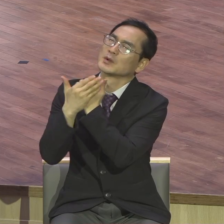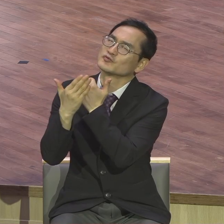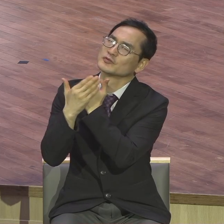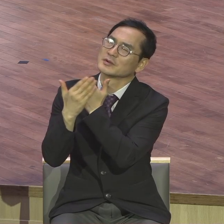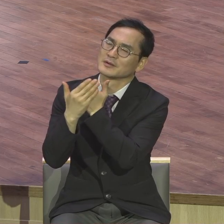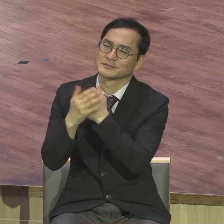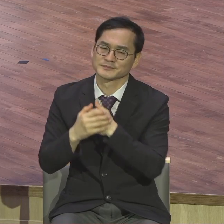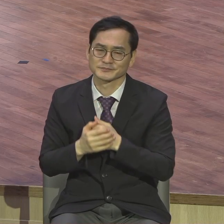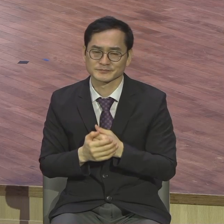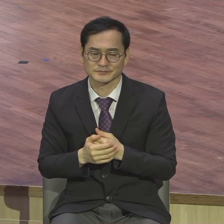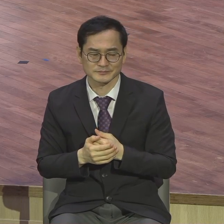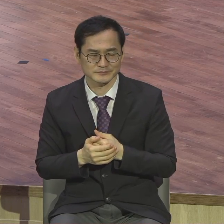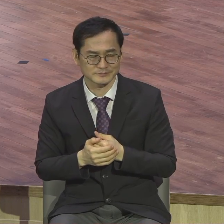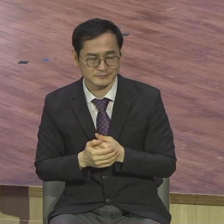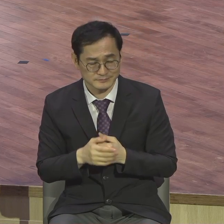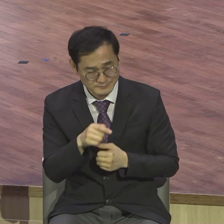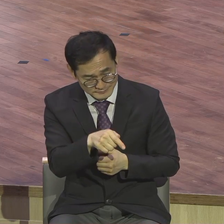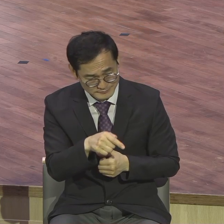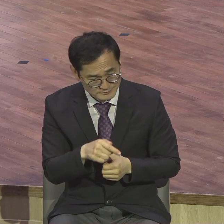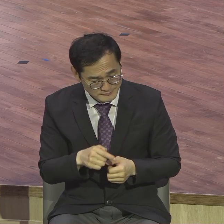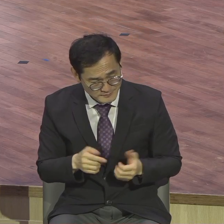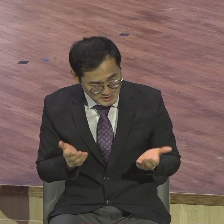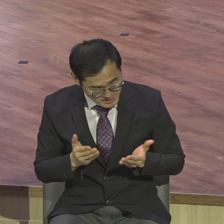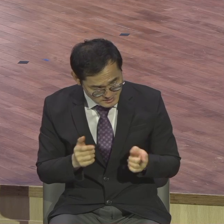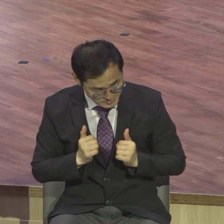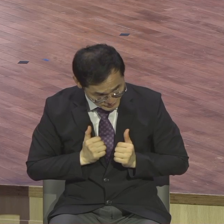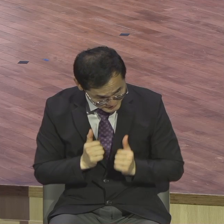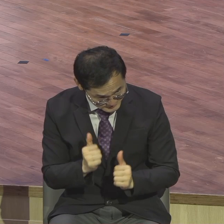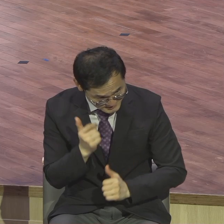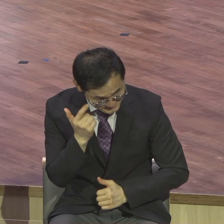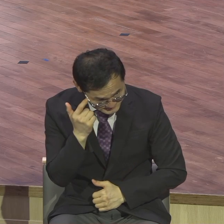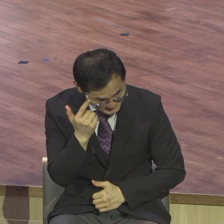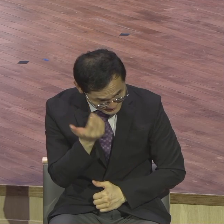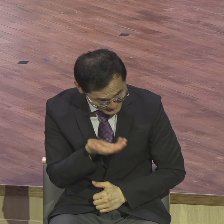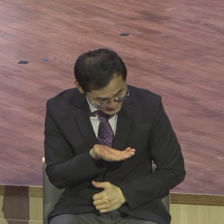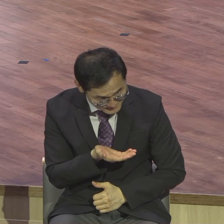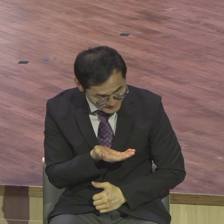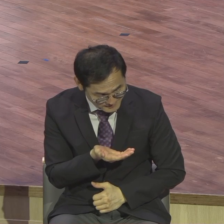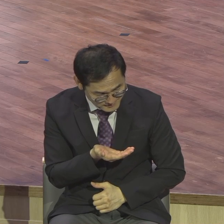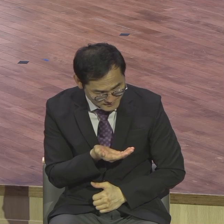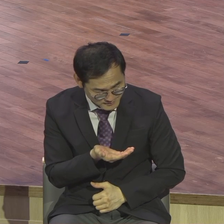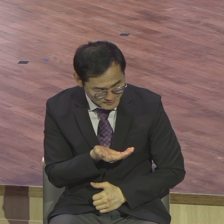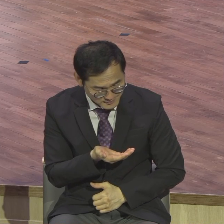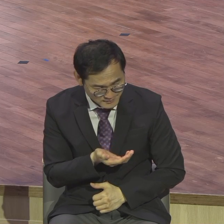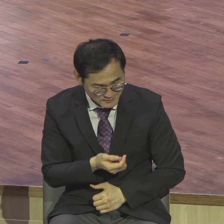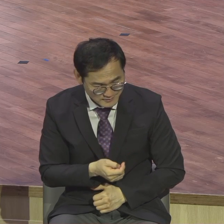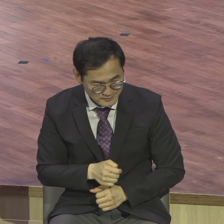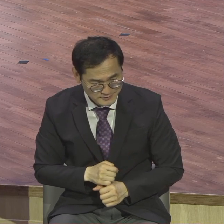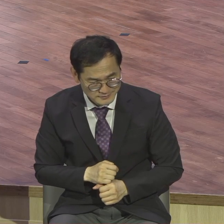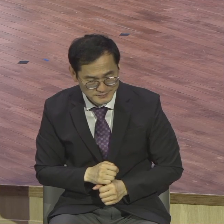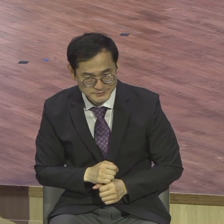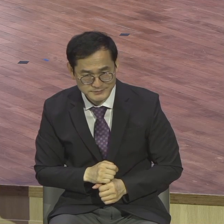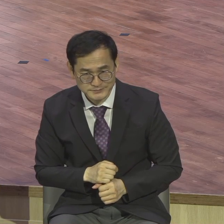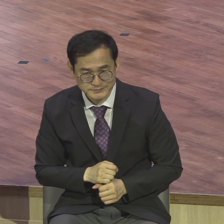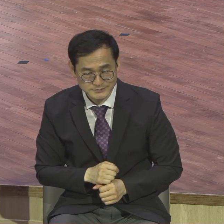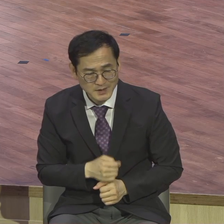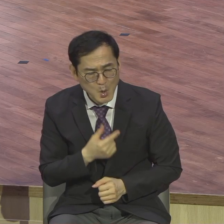교회를 통해 준 직분은 충성하냐 목숨 걸고 헌신하냐 네가 그렇게 원하는 그것보다 더 내가